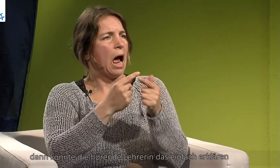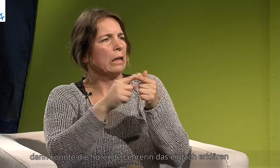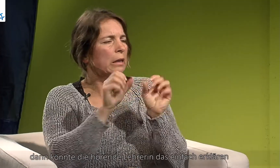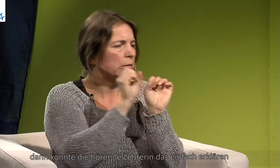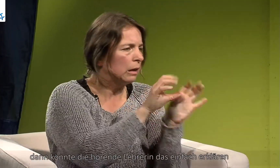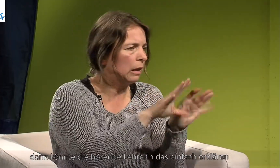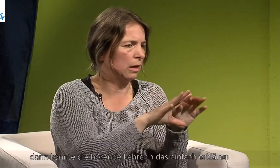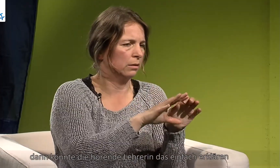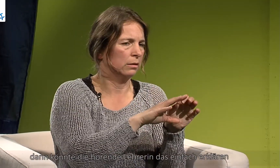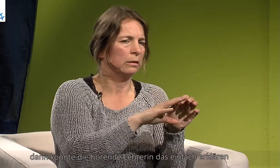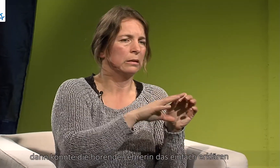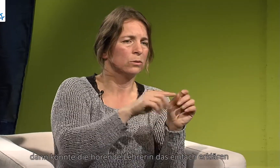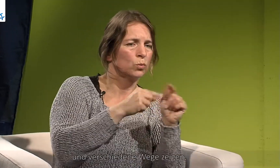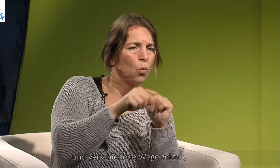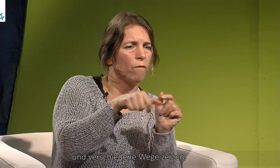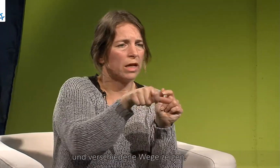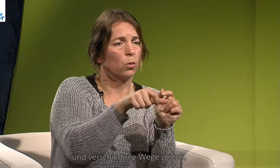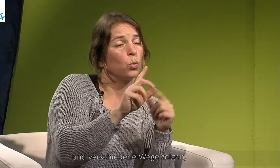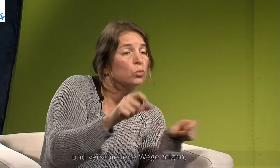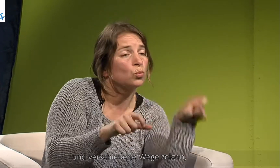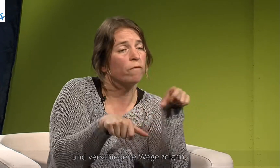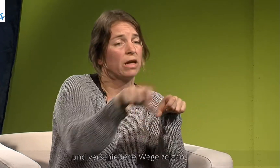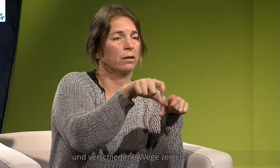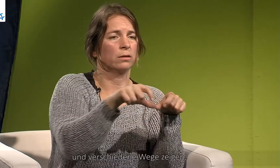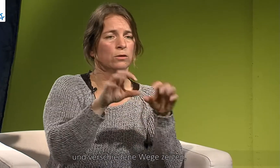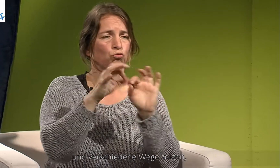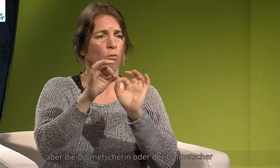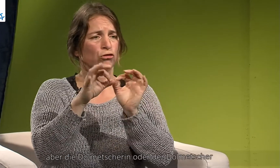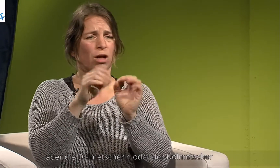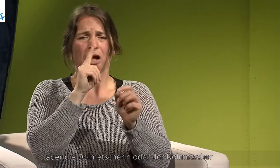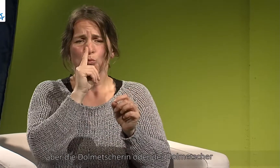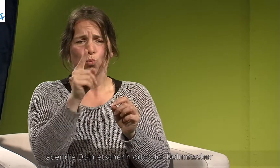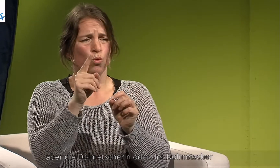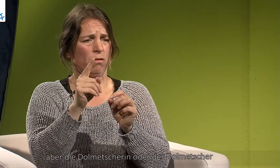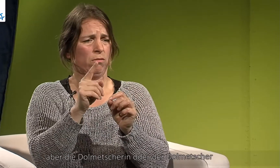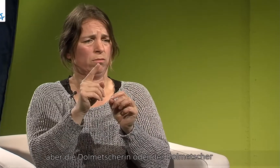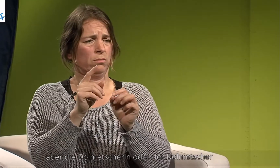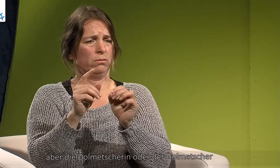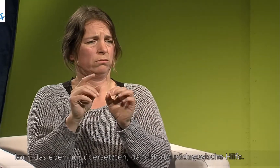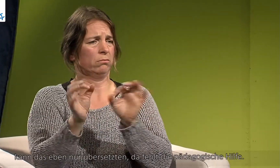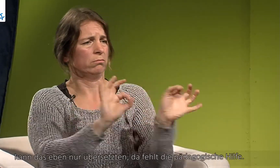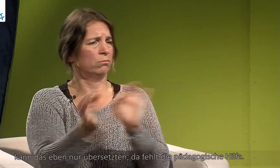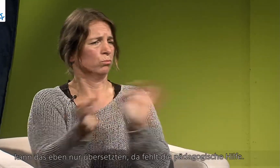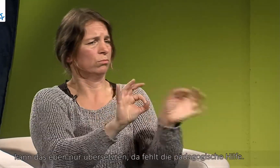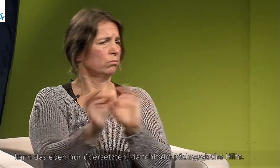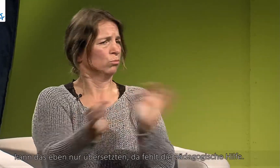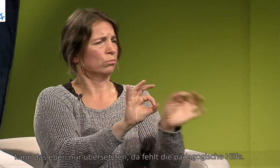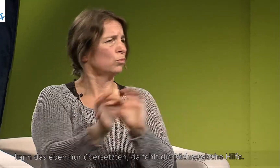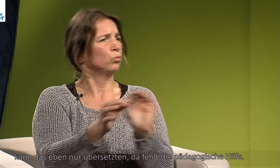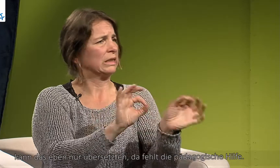Lehrerin ihr einfach das erklären und verschiedene Wege zeigen. Aber die Dolmetscherin oder der Dolmetscher kann das eben nur übersetzen. Also da